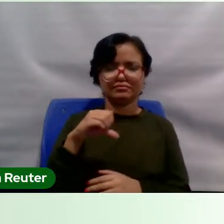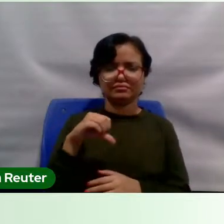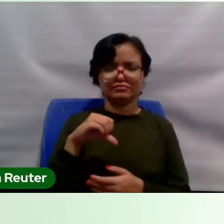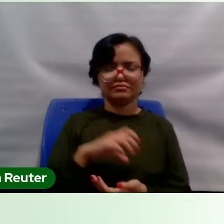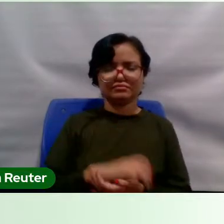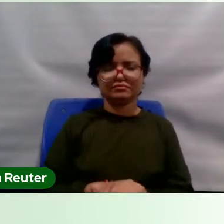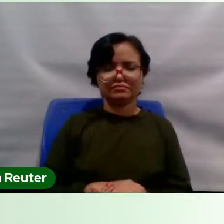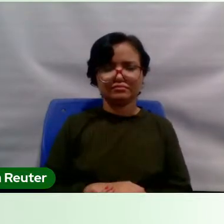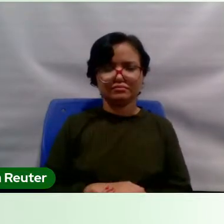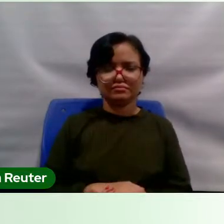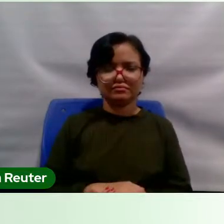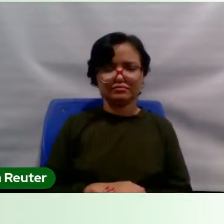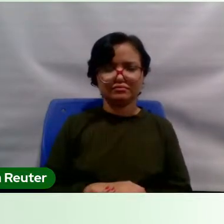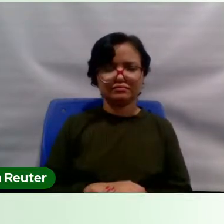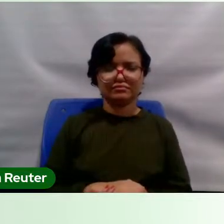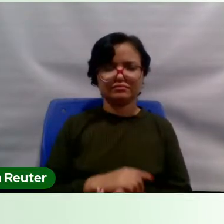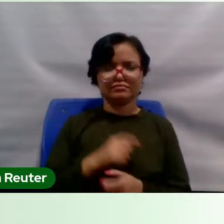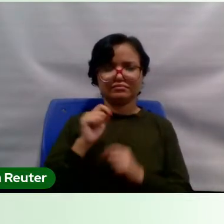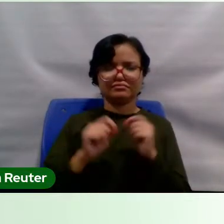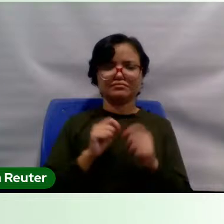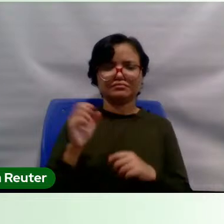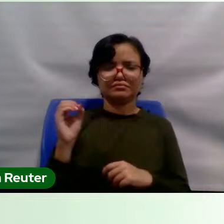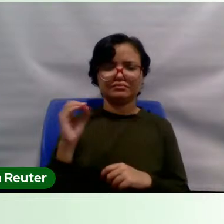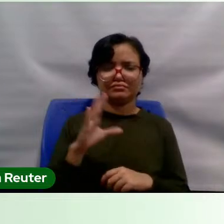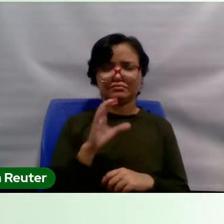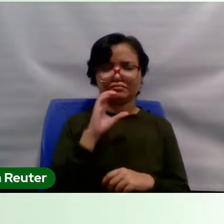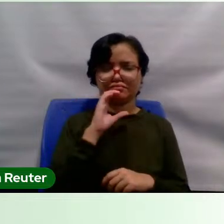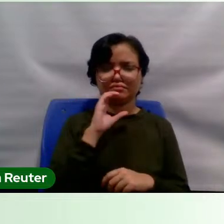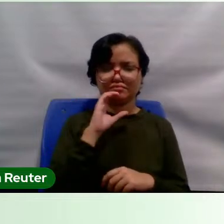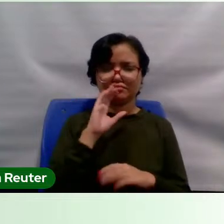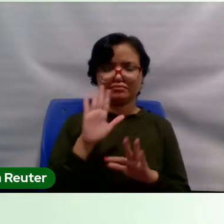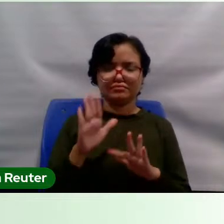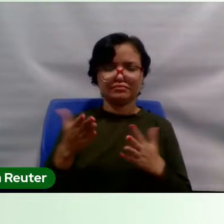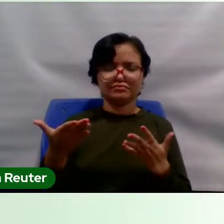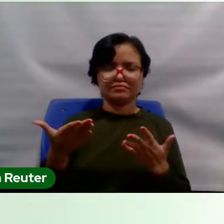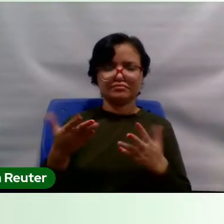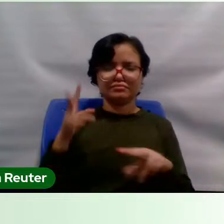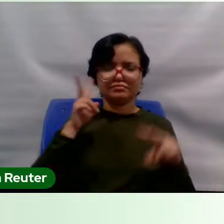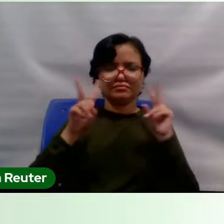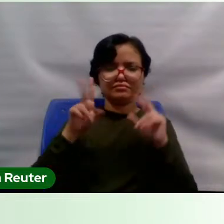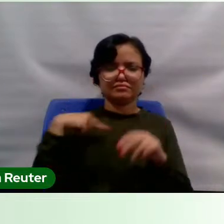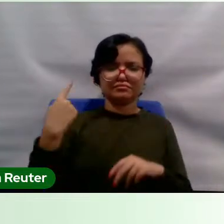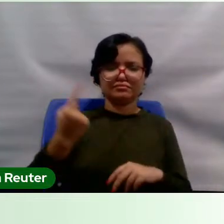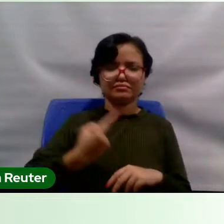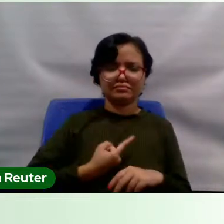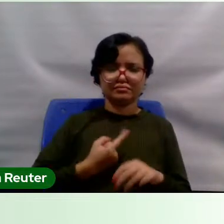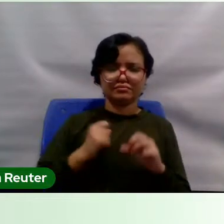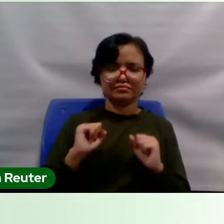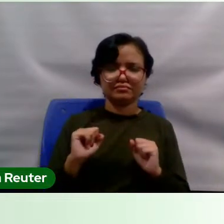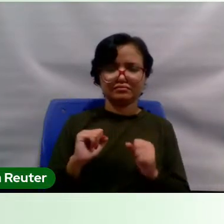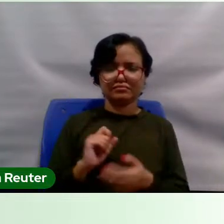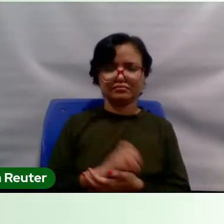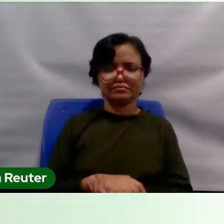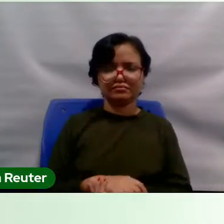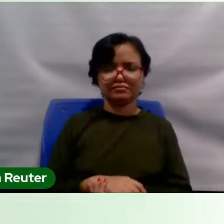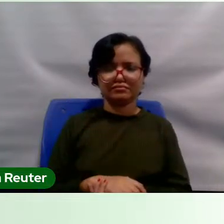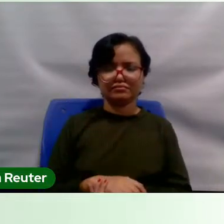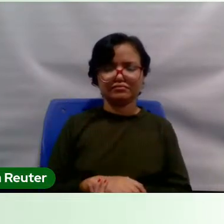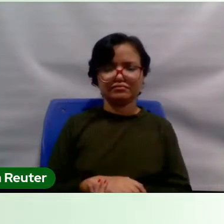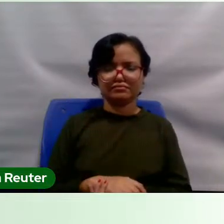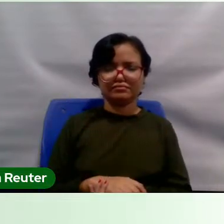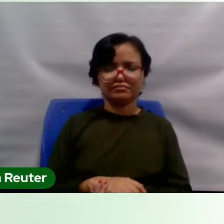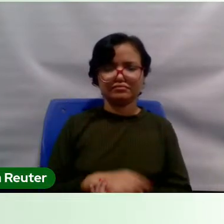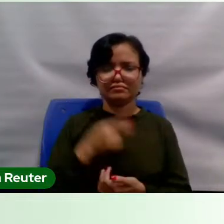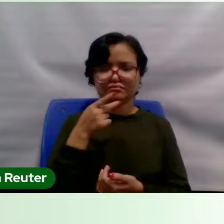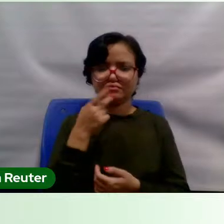esse novo conhecimento, o que é a ciência, quais os parâmetros que podemos dizer que um conhecimento é científico,